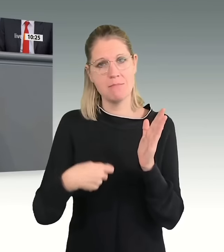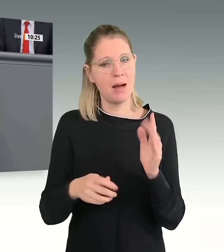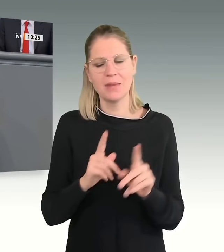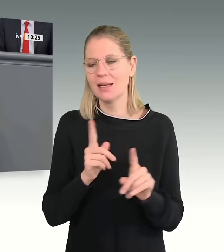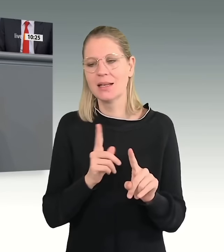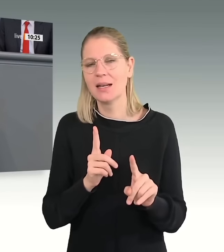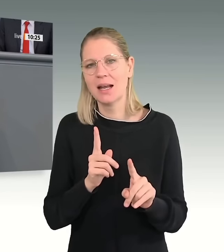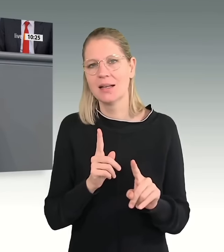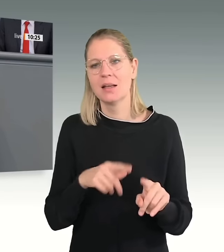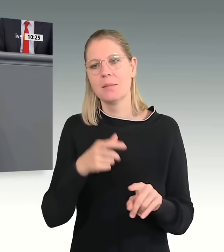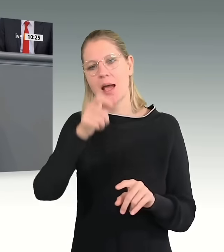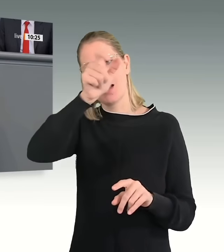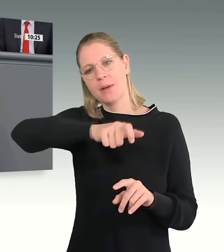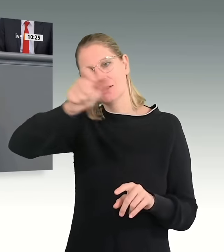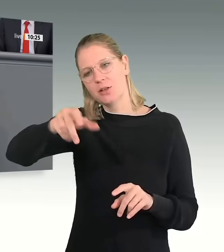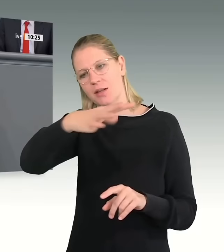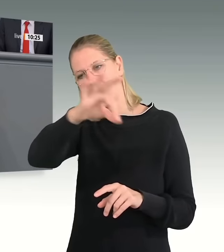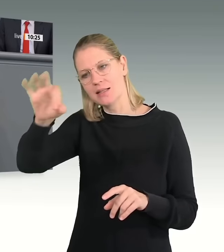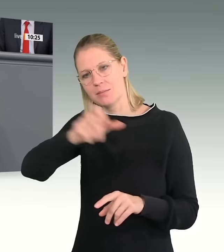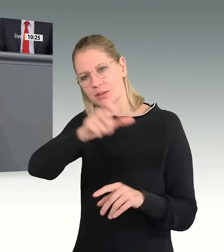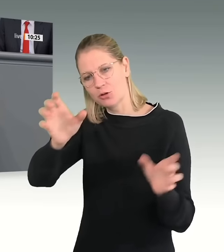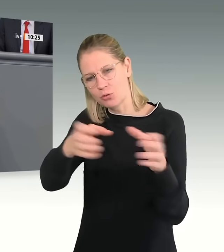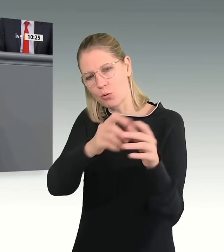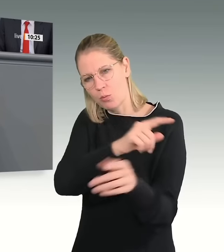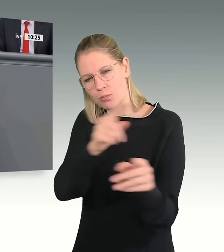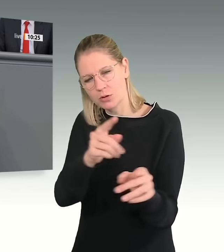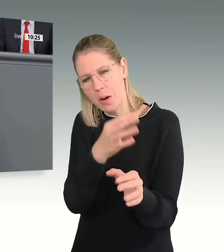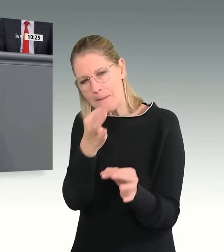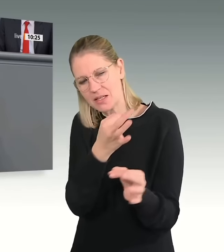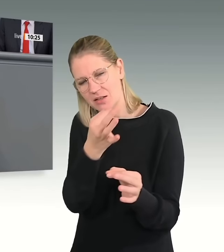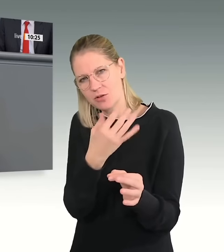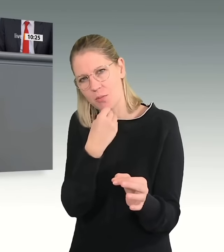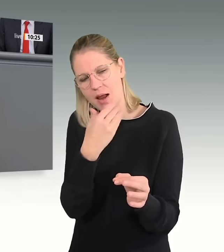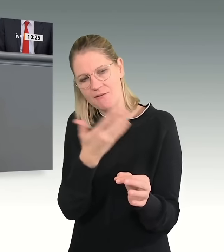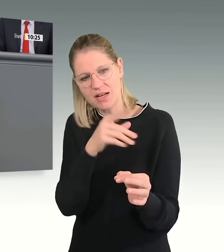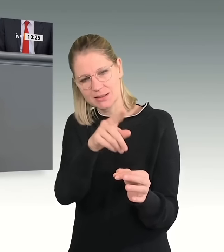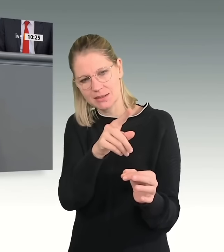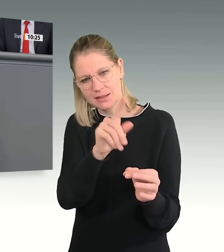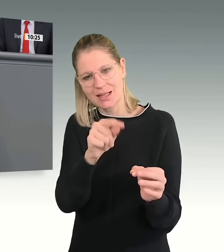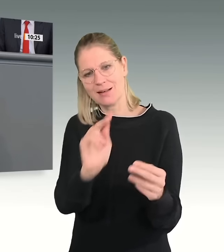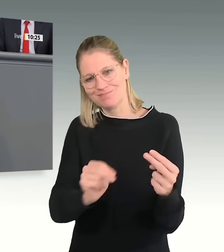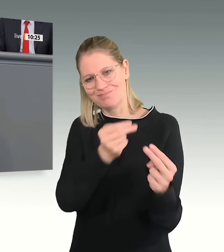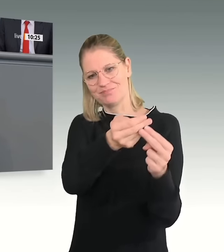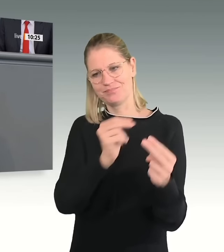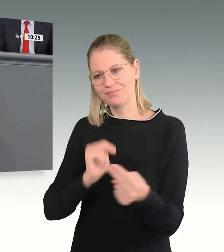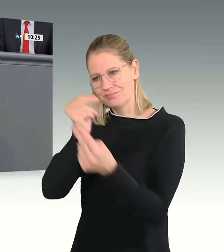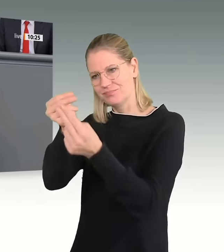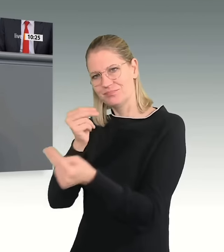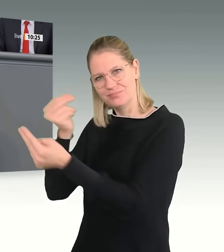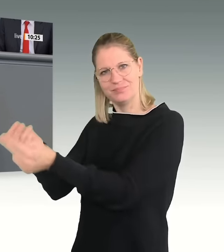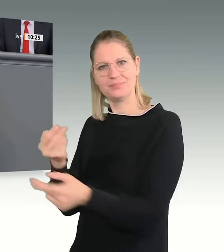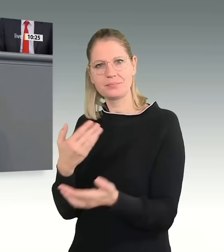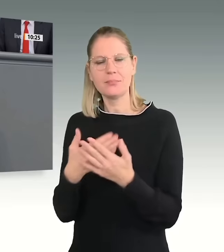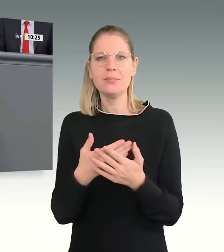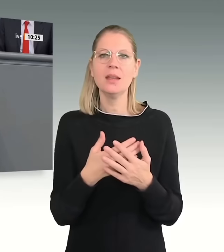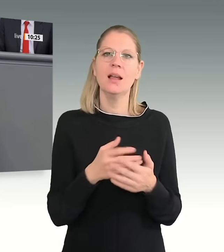Bedarfe von einzelnen Personengruppen uns anzusehen. Und brauchen denn Menschen in Erstaufnahmeeinrichtungen beispielsweise